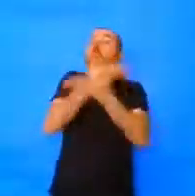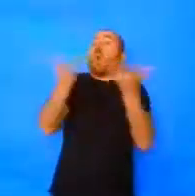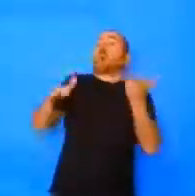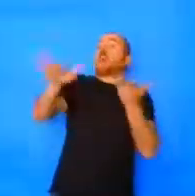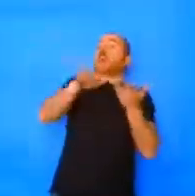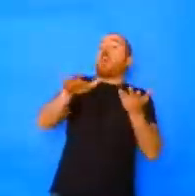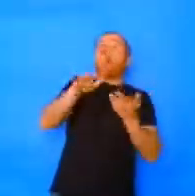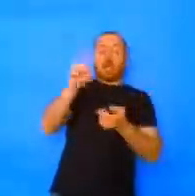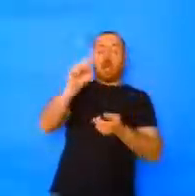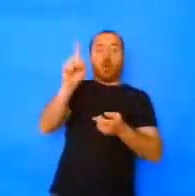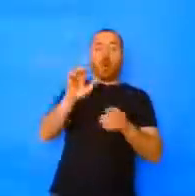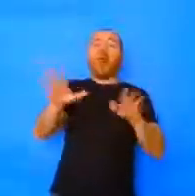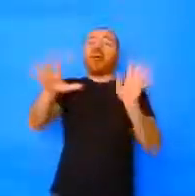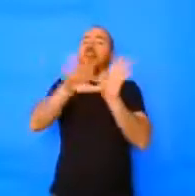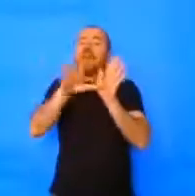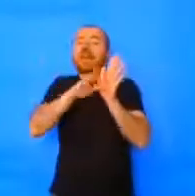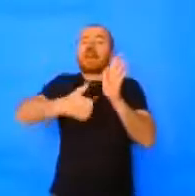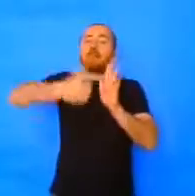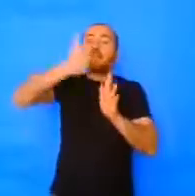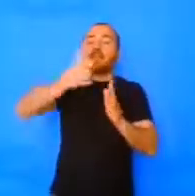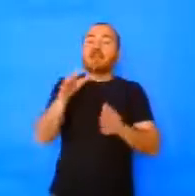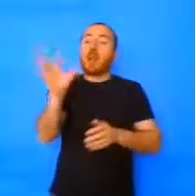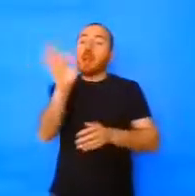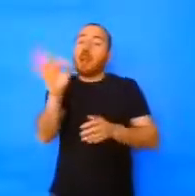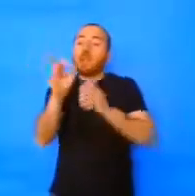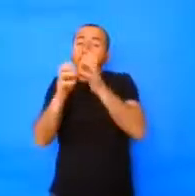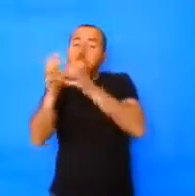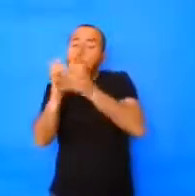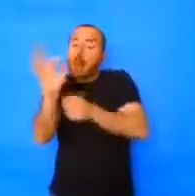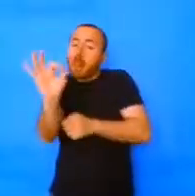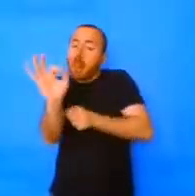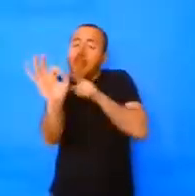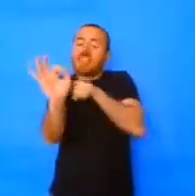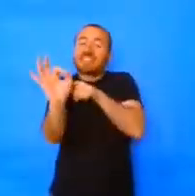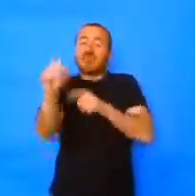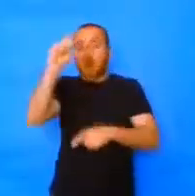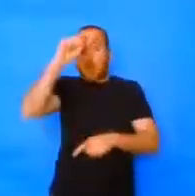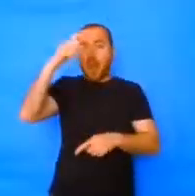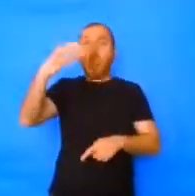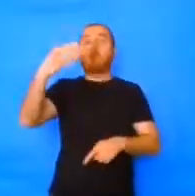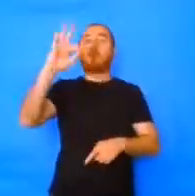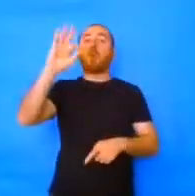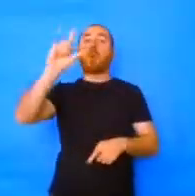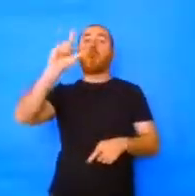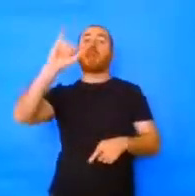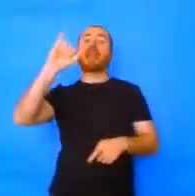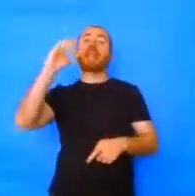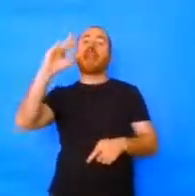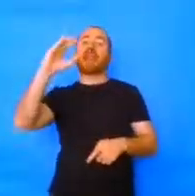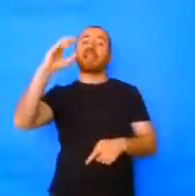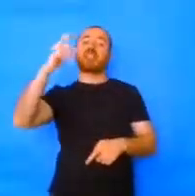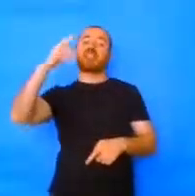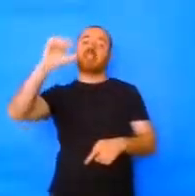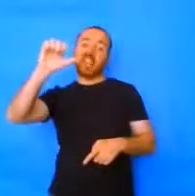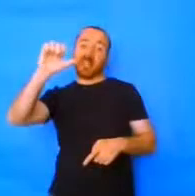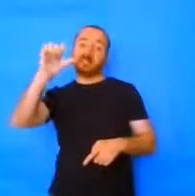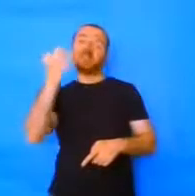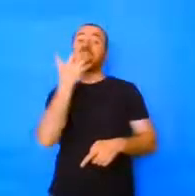coliche. A ver quién deja la bola más cerca. Si el juego es individual o es un tipo de dos,